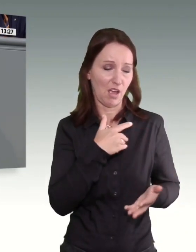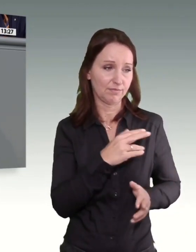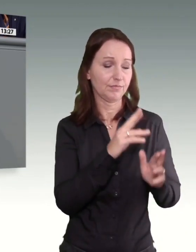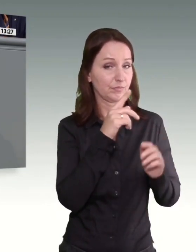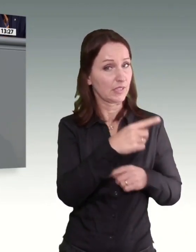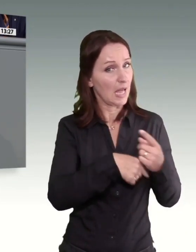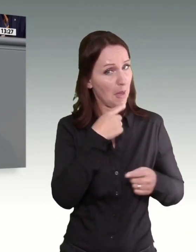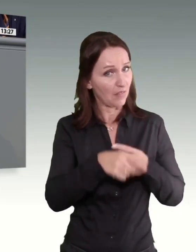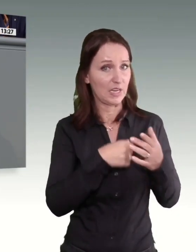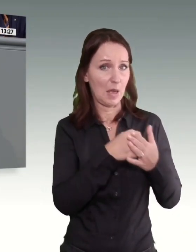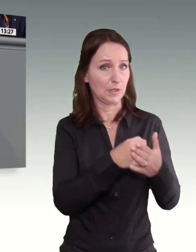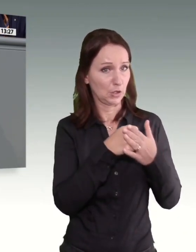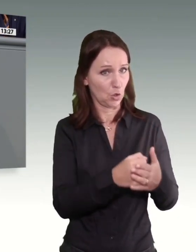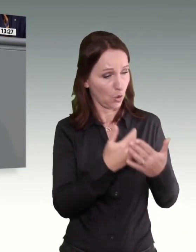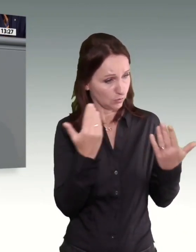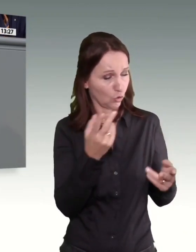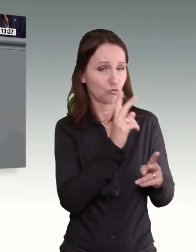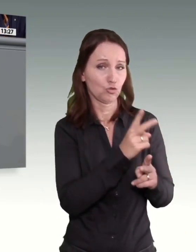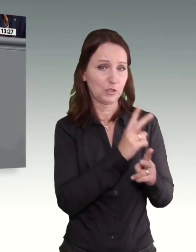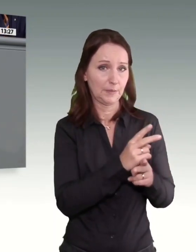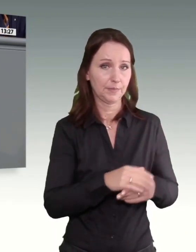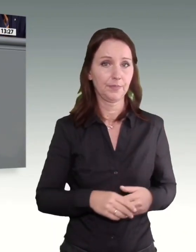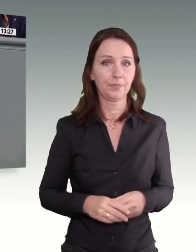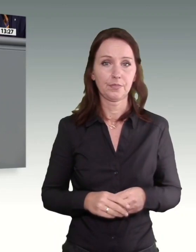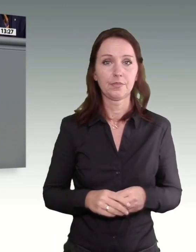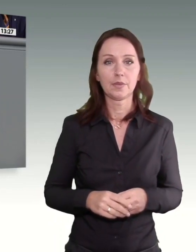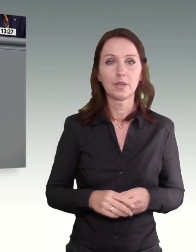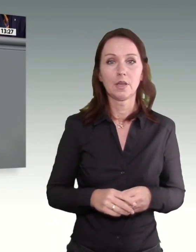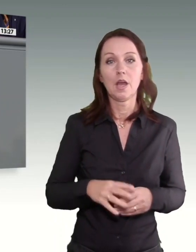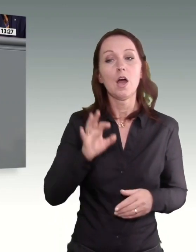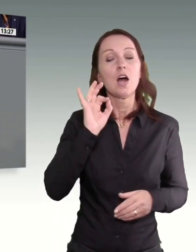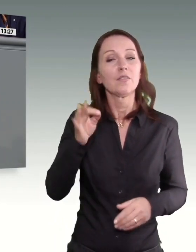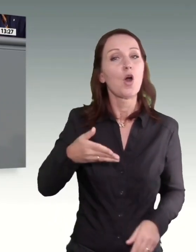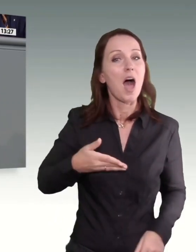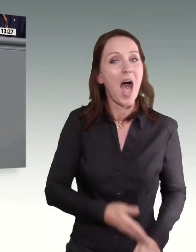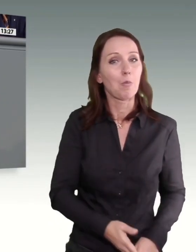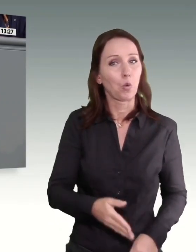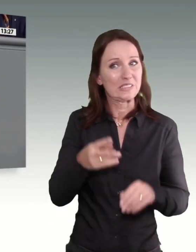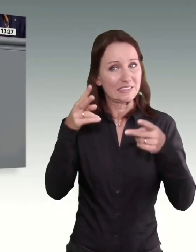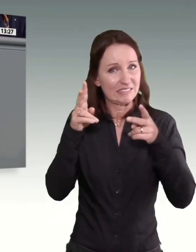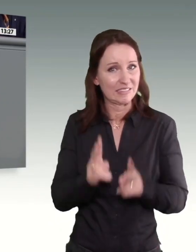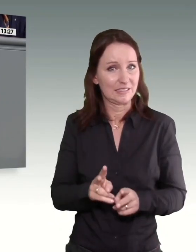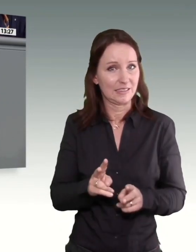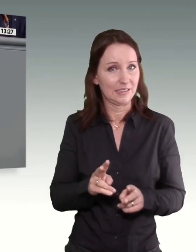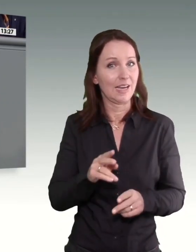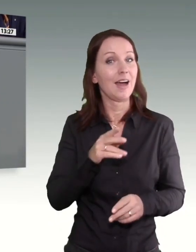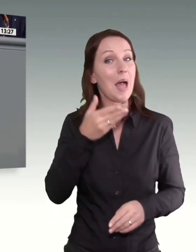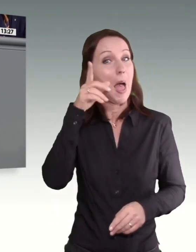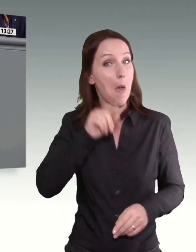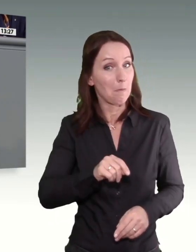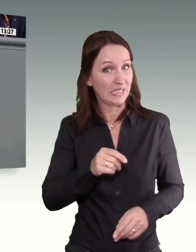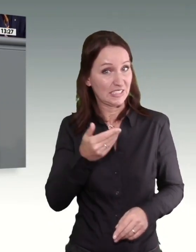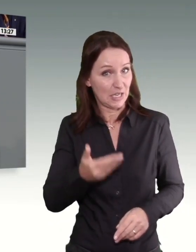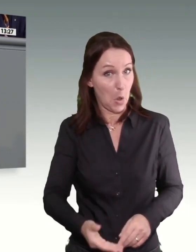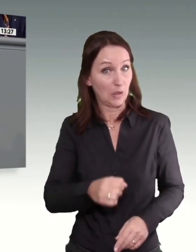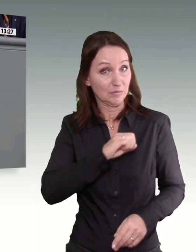Ein geeignetes Instrument zur Armutsbekämpfung war der Mindestlohn nie. Wir Freien Demokraten setzen